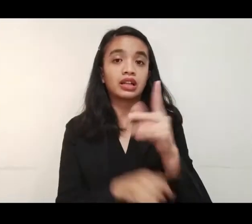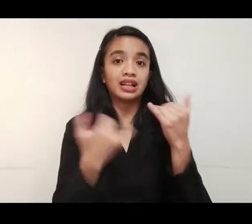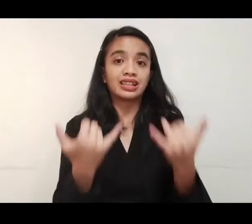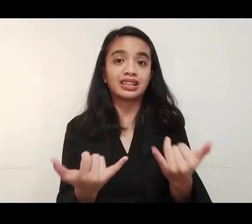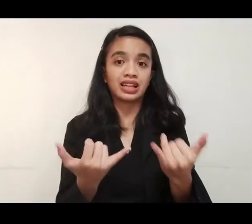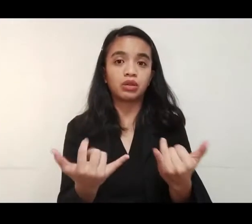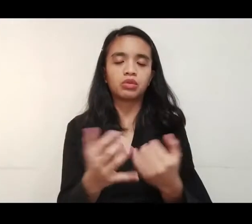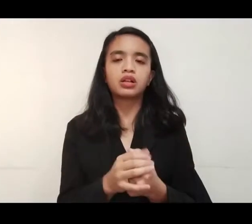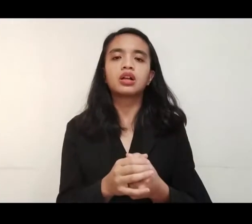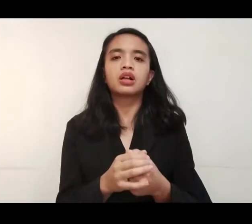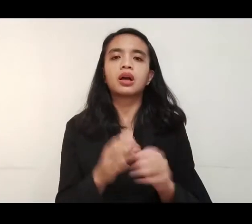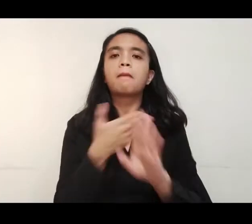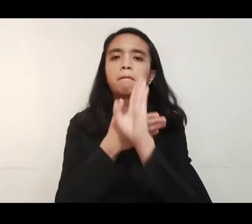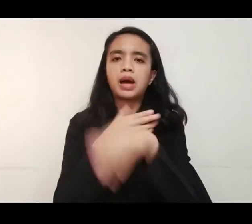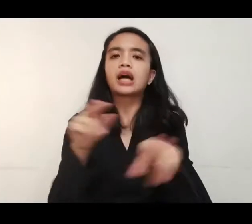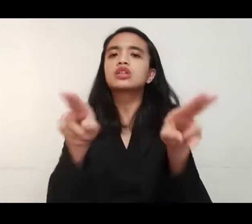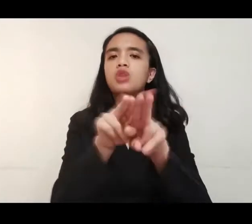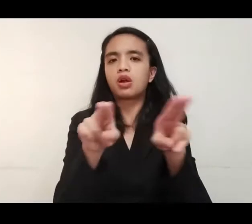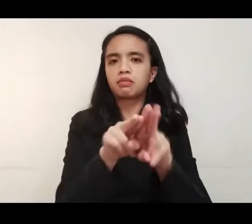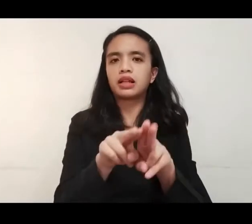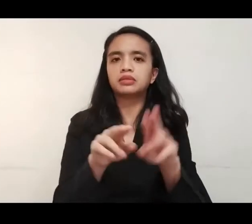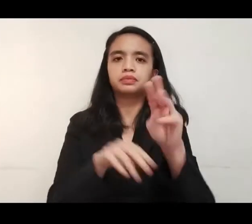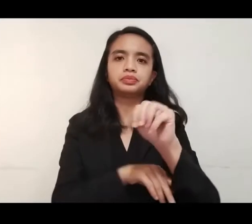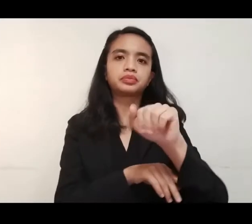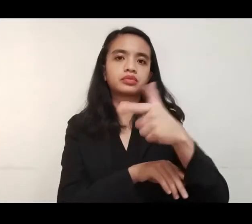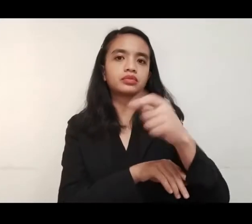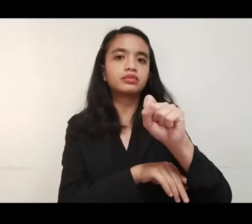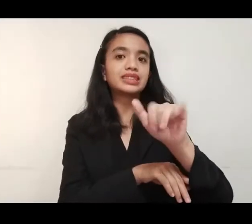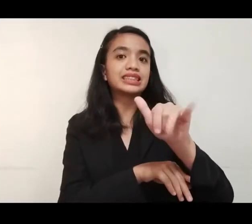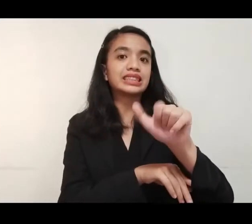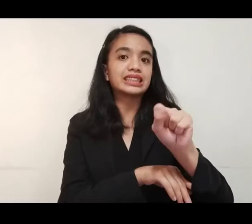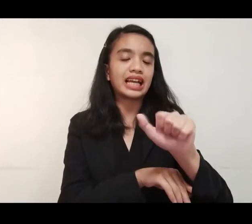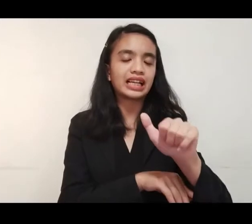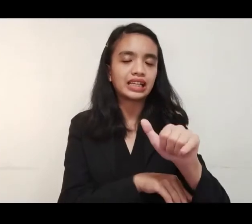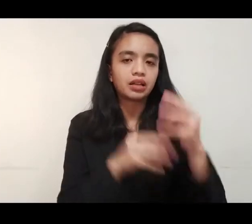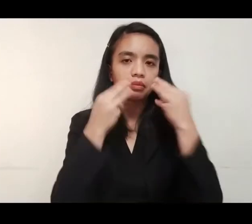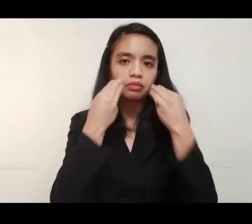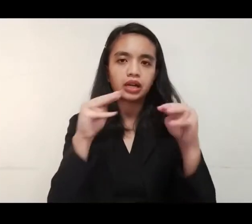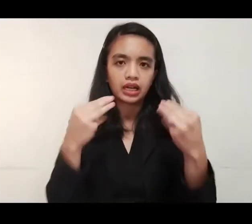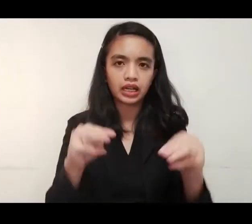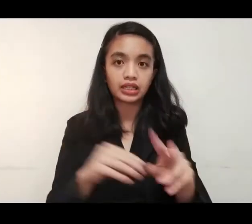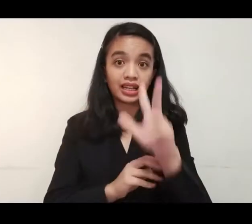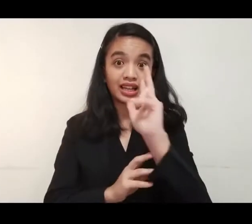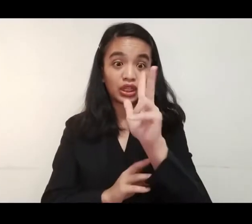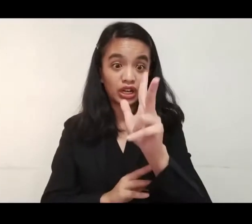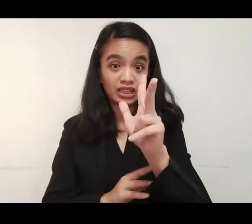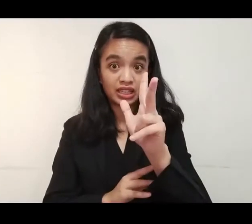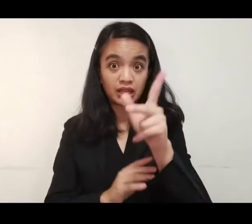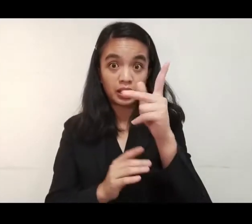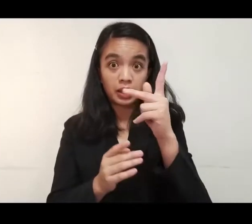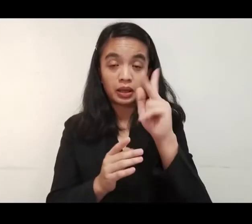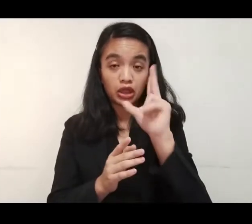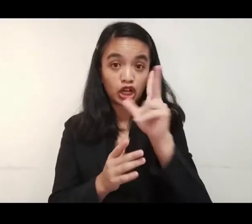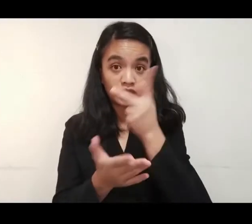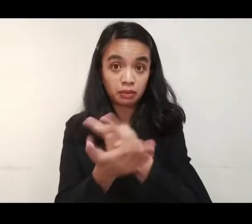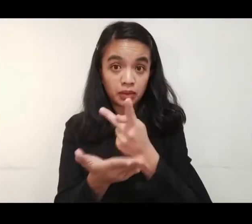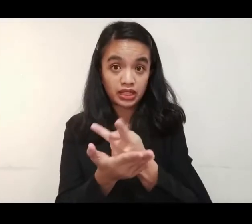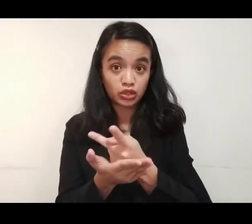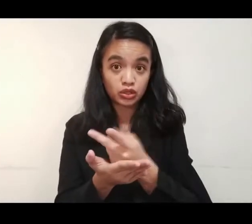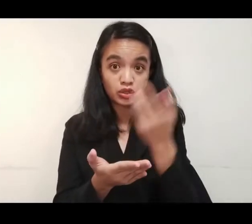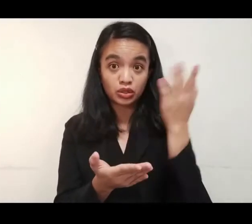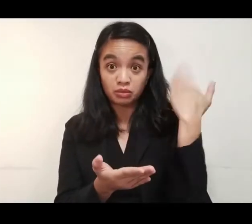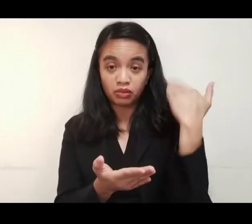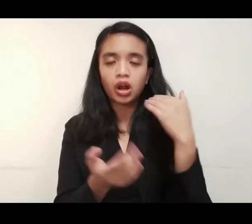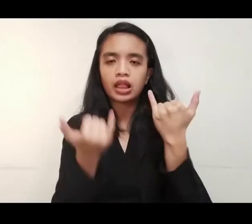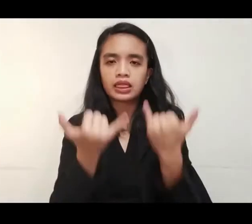nito, baliksigla na ang kalakala ng bangus sa magsaysay fish market. mula sa bagsak presyo na 30 pesos kada kilo noong biyernes,